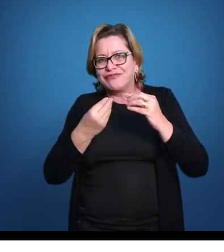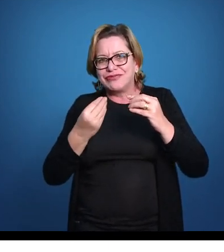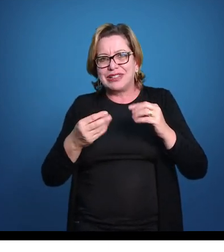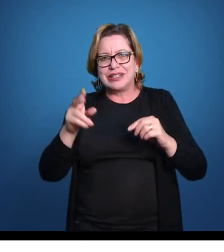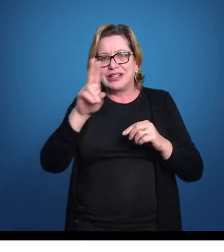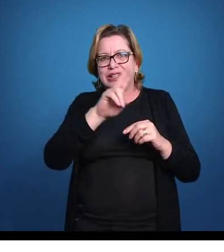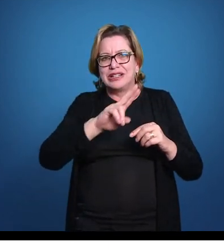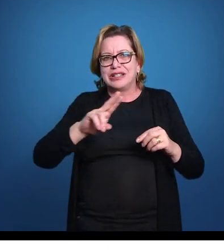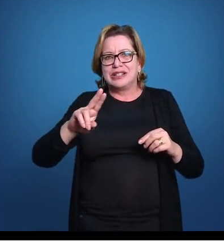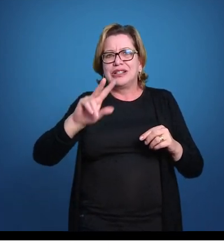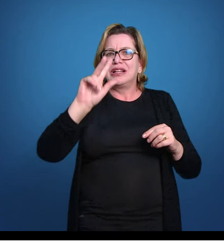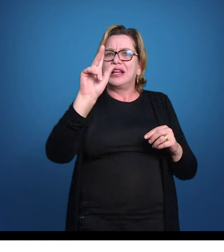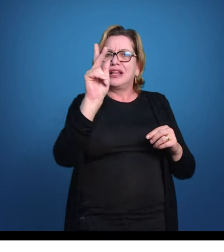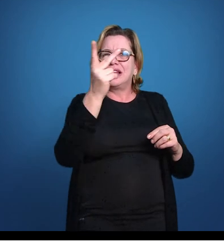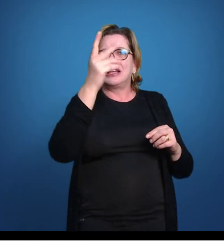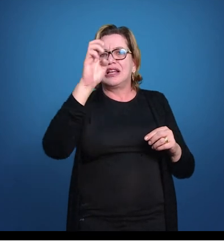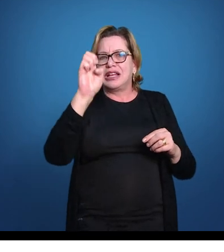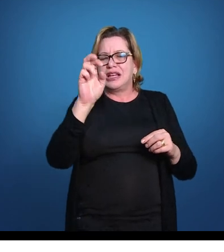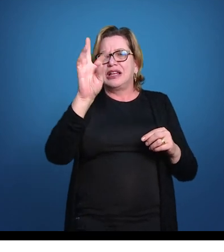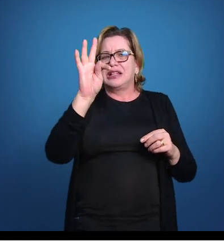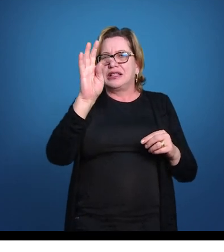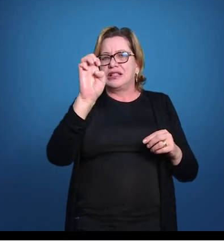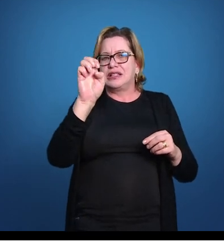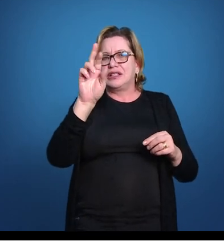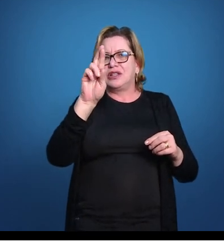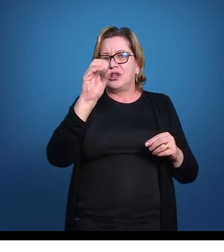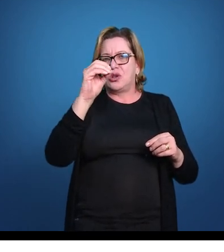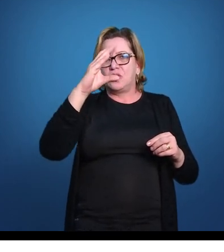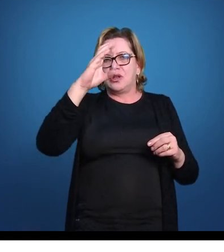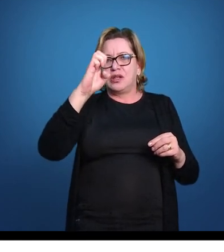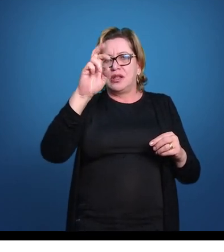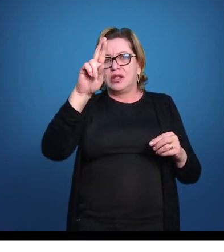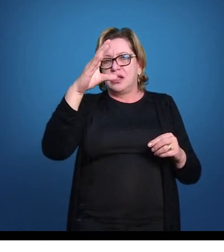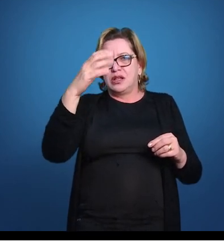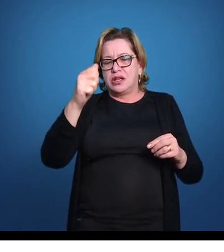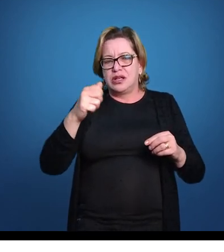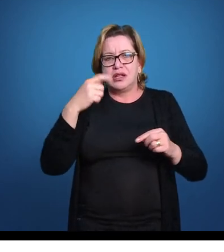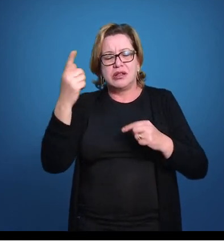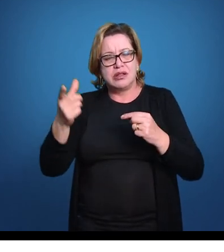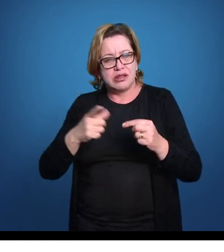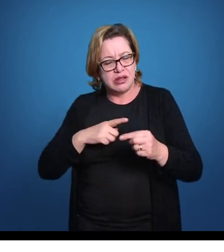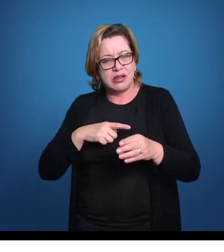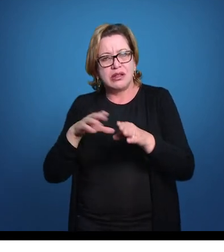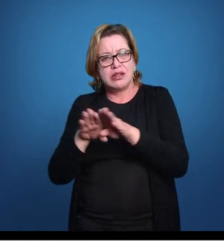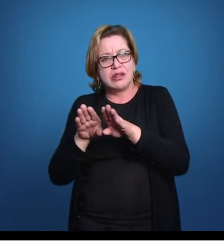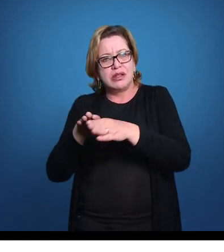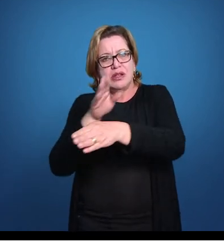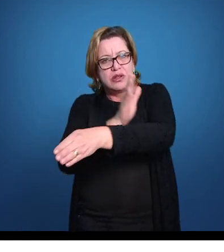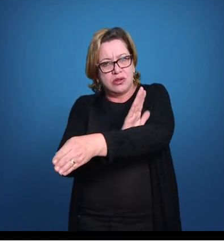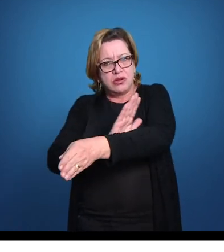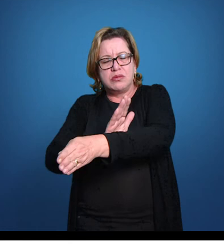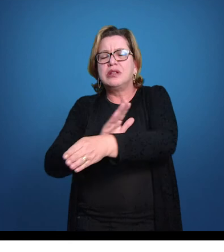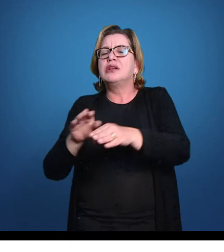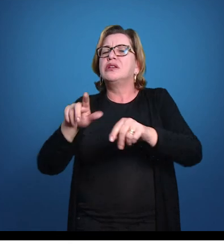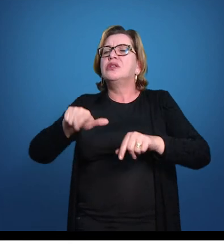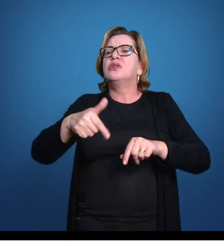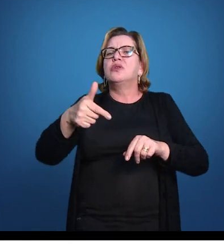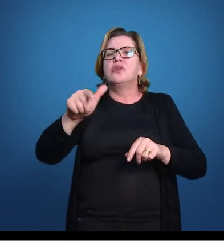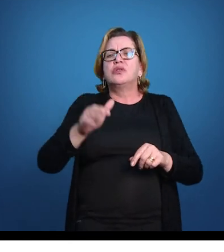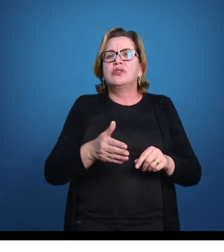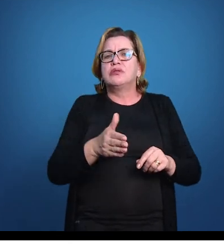nadadeira chamada de heterocerca. Aparece nos tubarões, aparece nas raias e aparece em alguns peixes